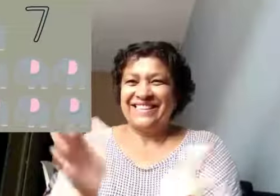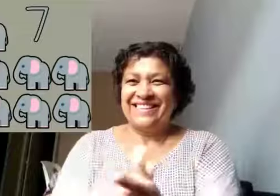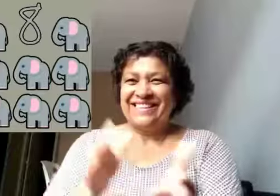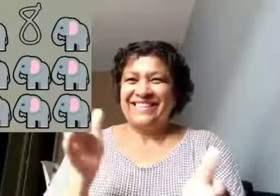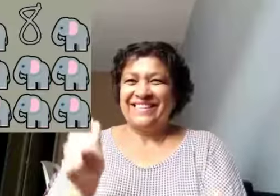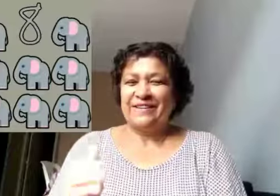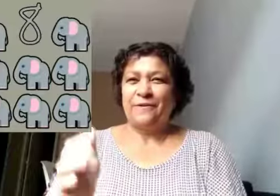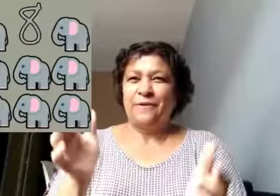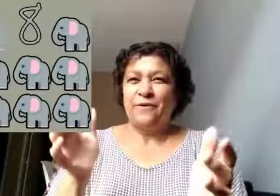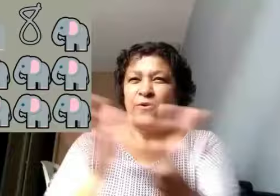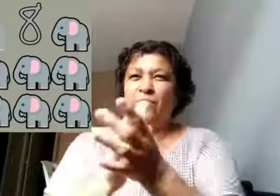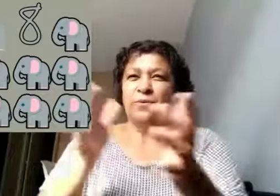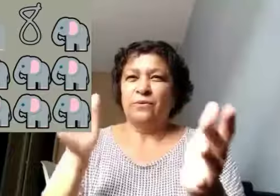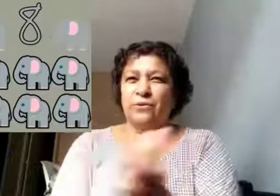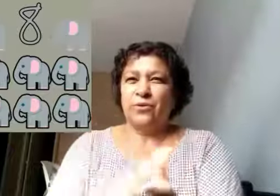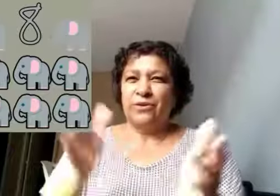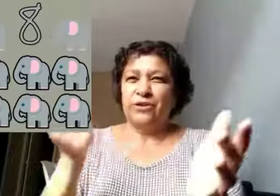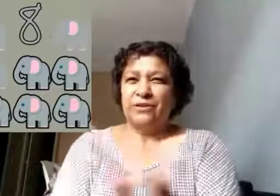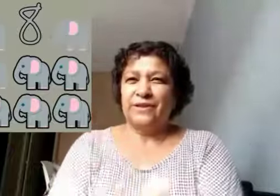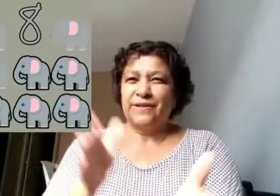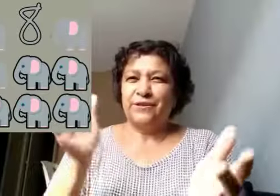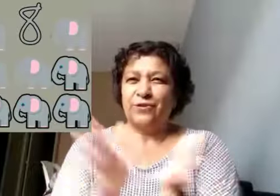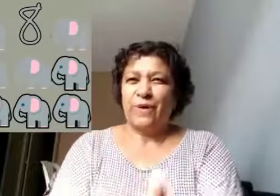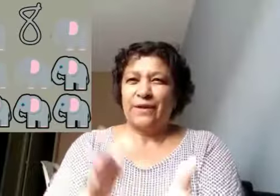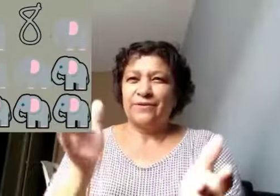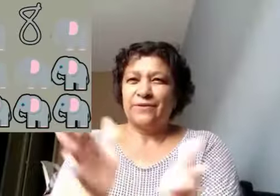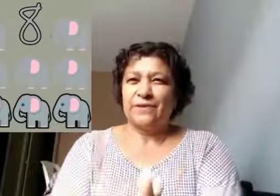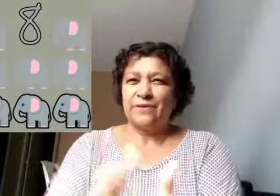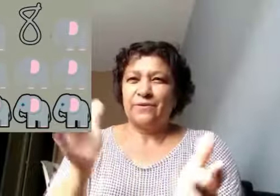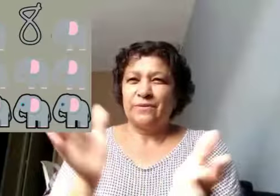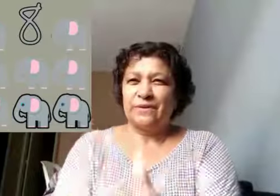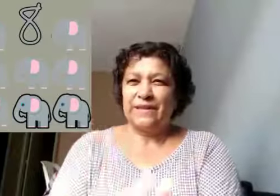Oito elefantes incomodam muito mais.